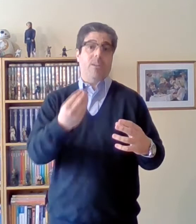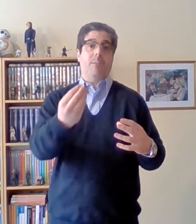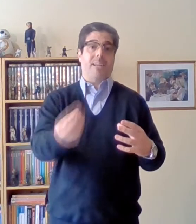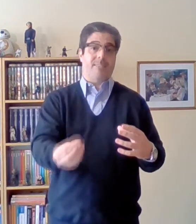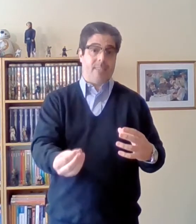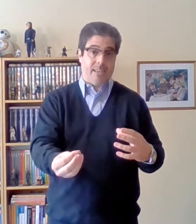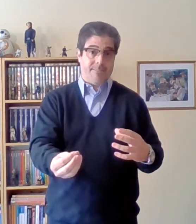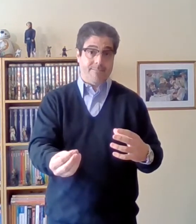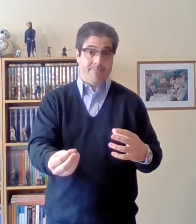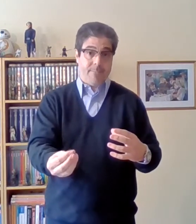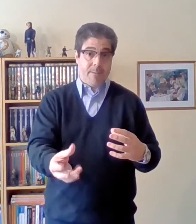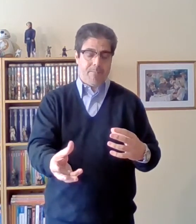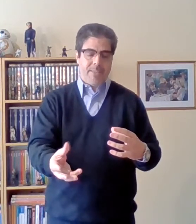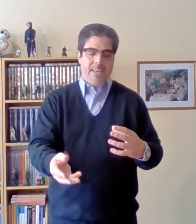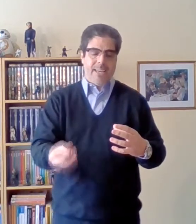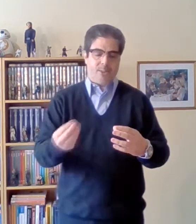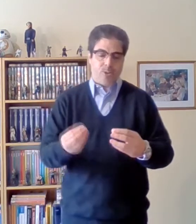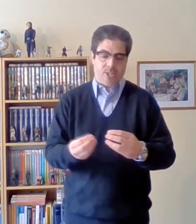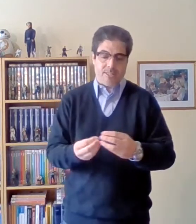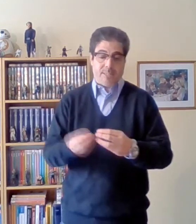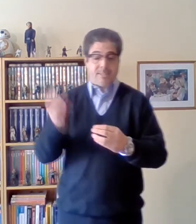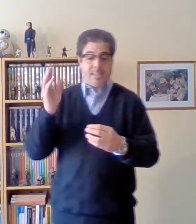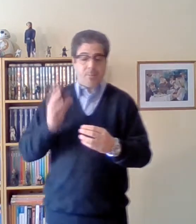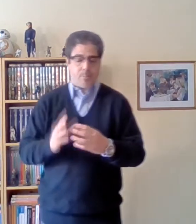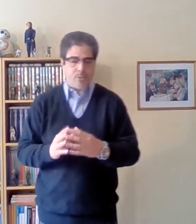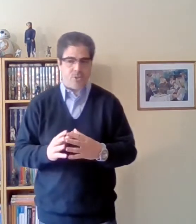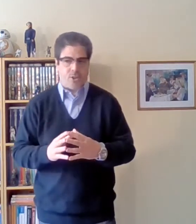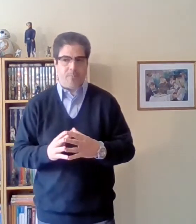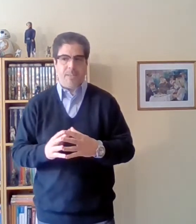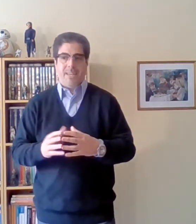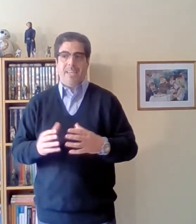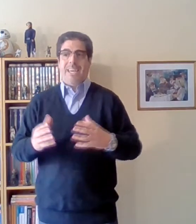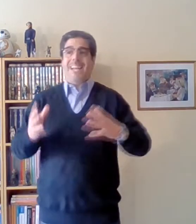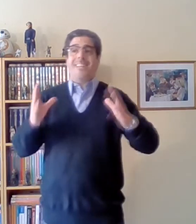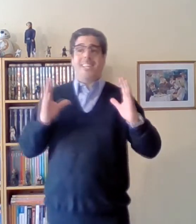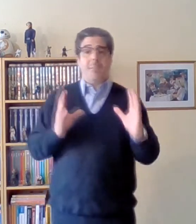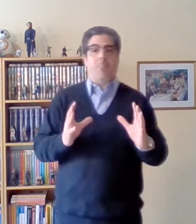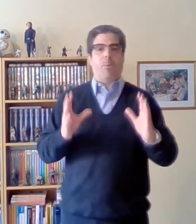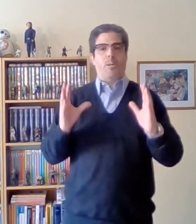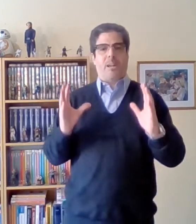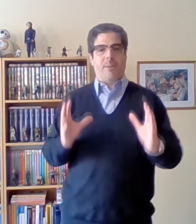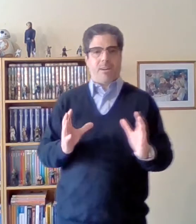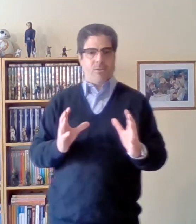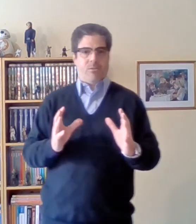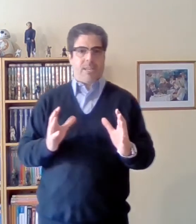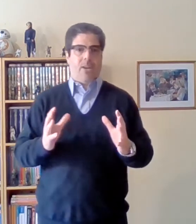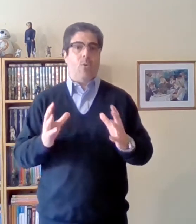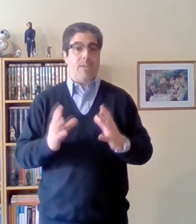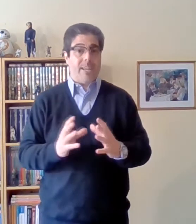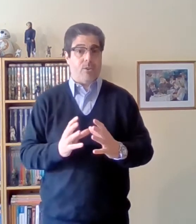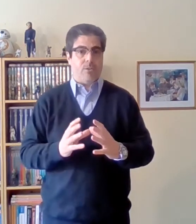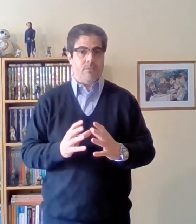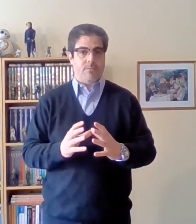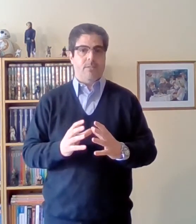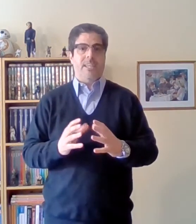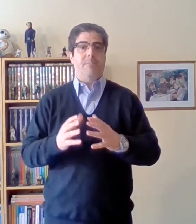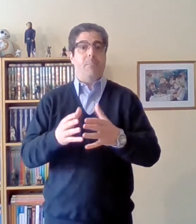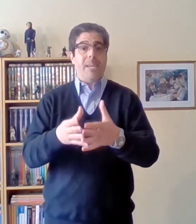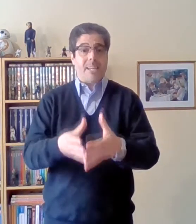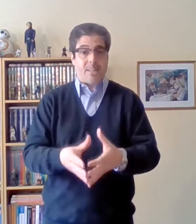una mercancía ¿bien? entonces tercera proposición el tiempo de trabajo que el obrero invierte